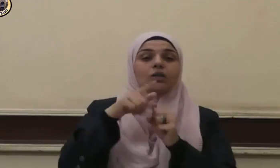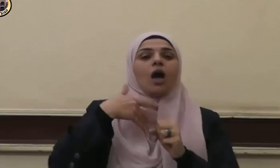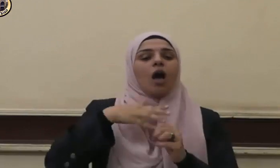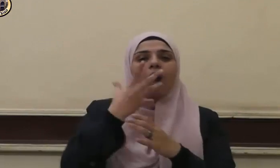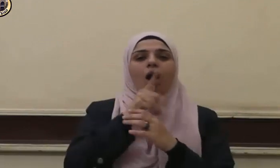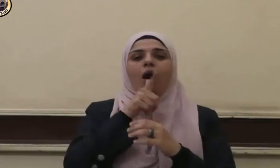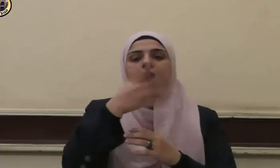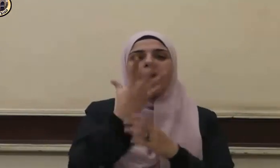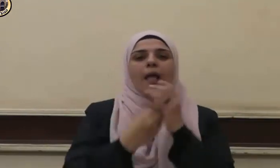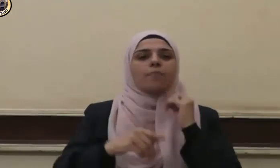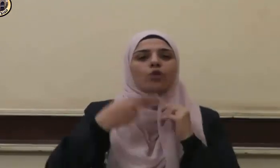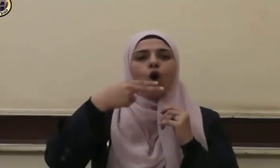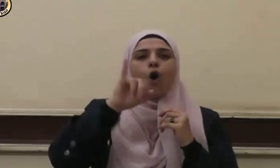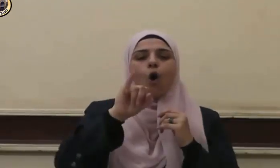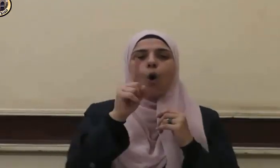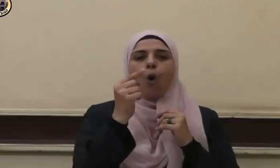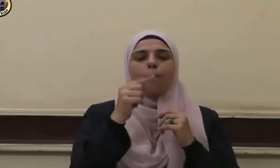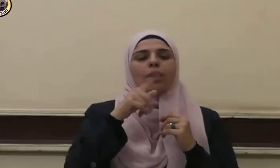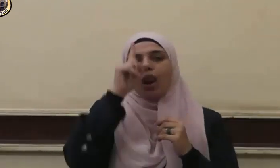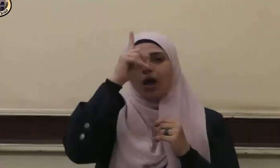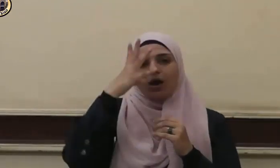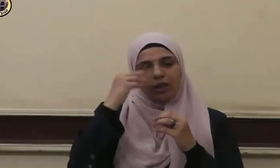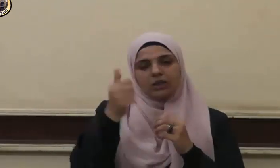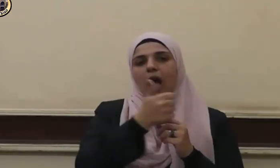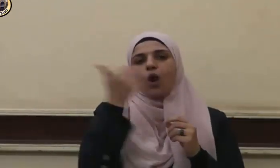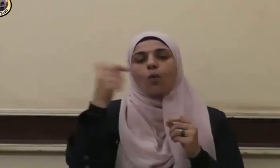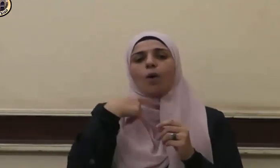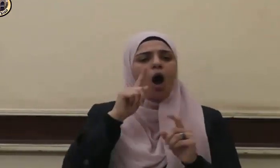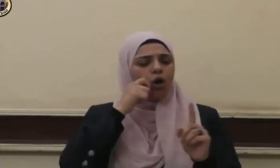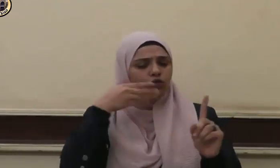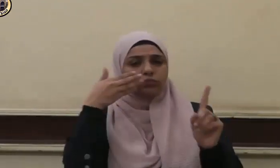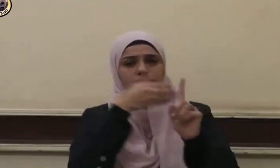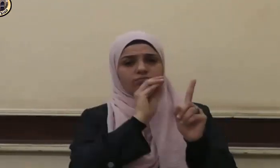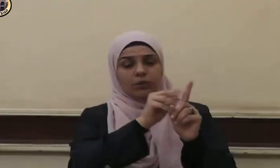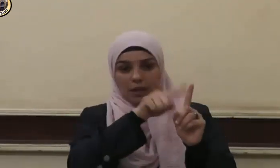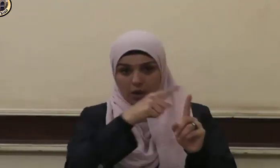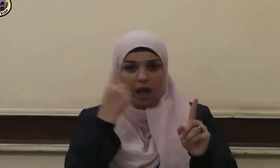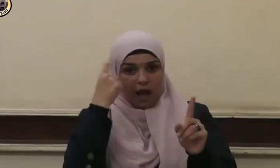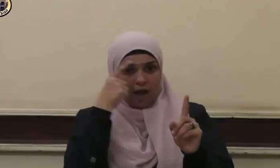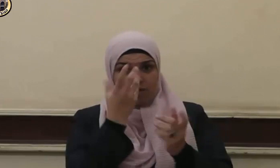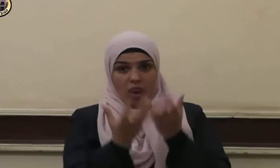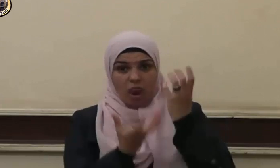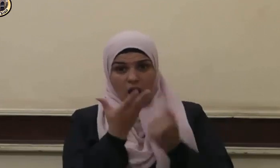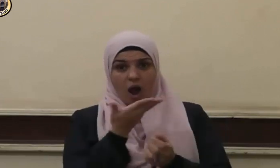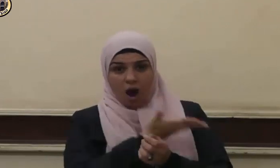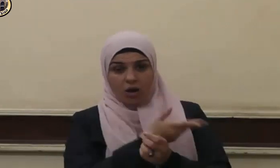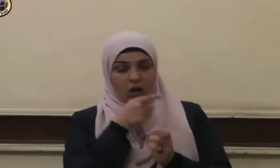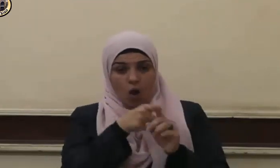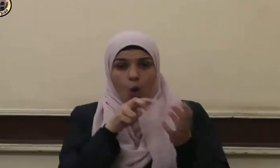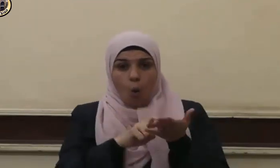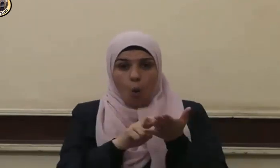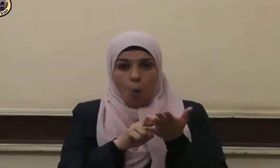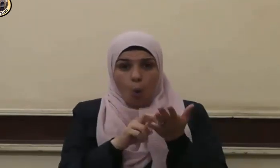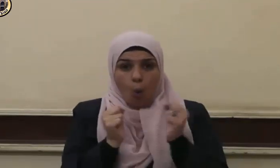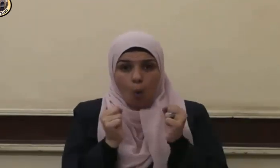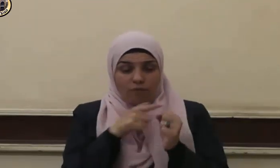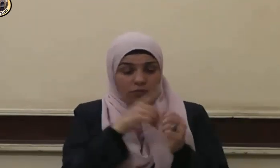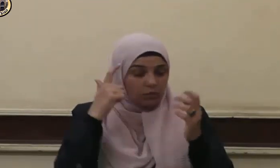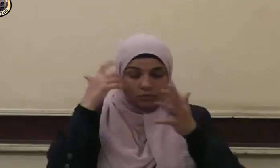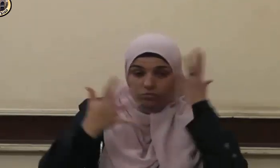عمر رضي الله عنهما لرجل أتفرق النار أي أتخاف وتفزع